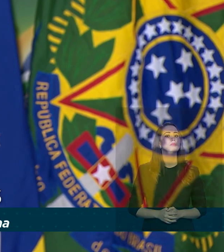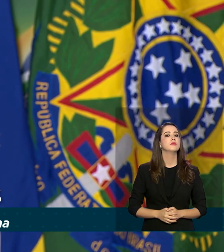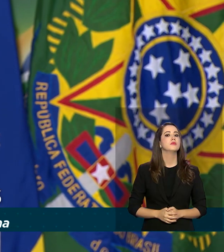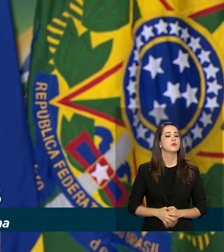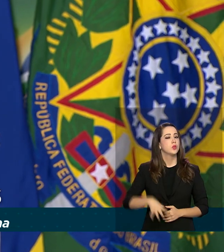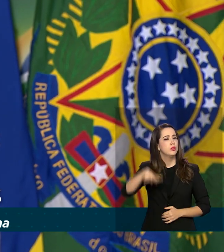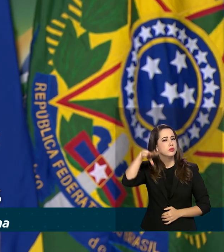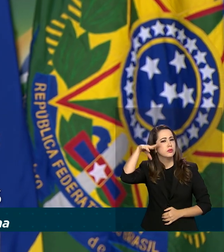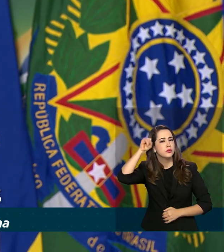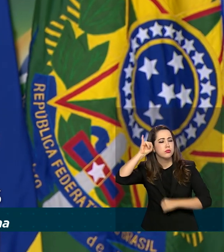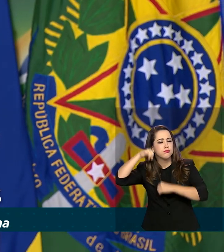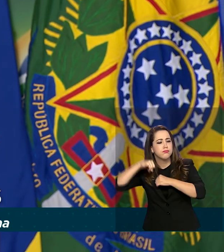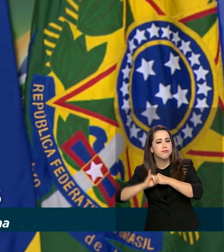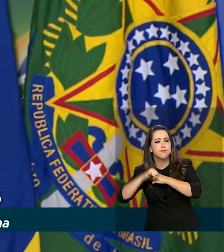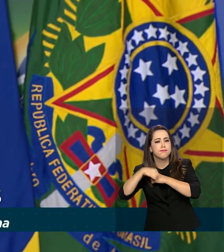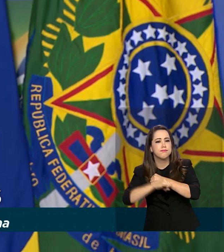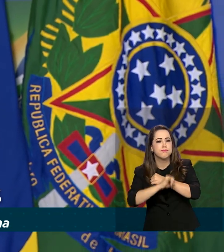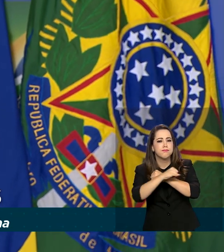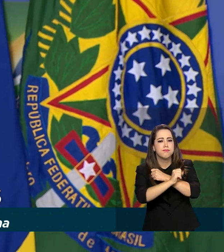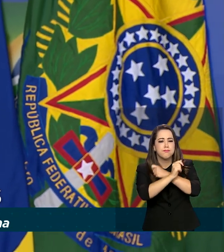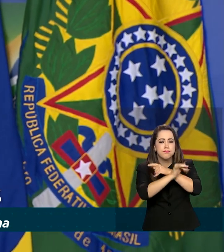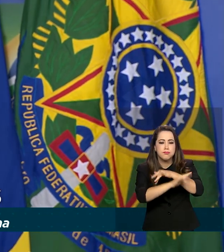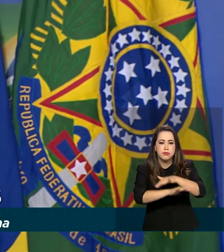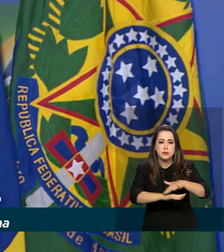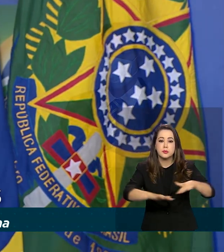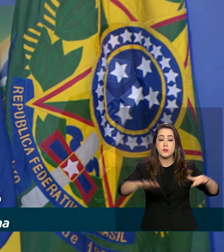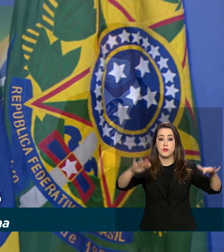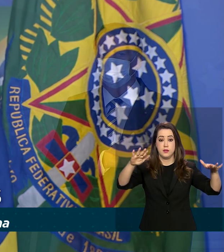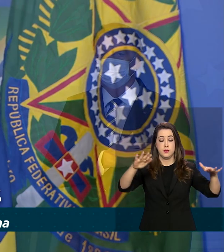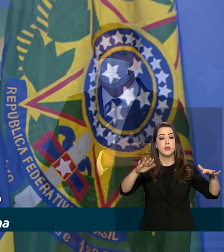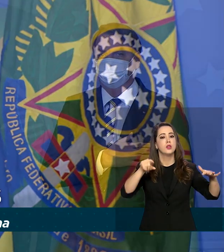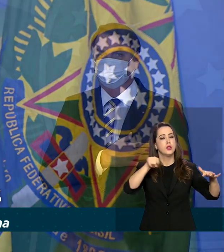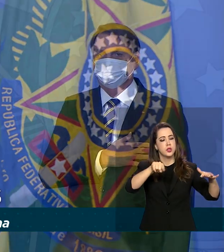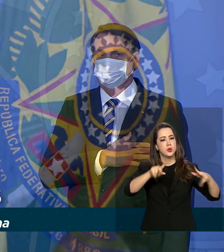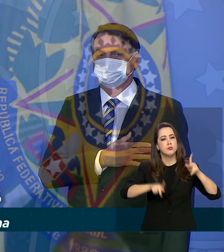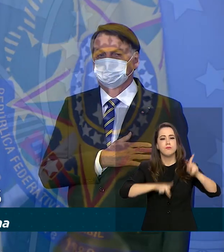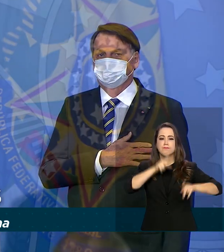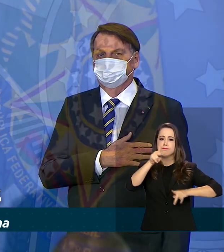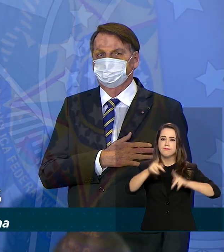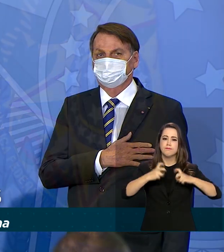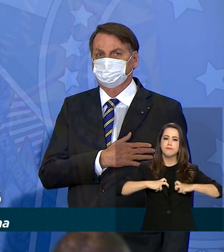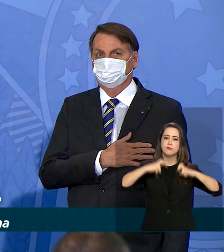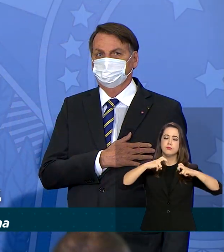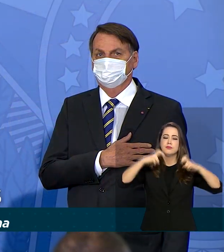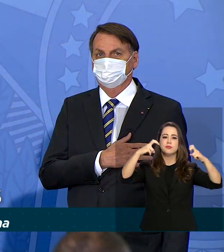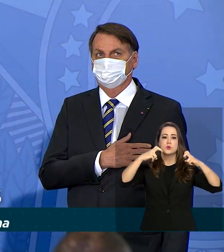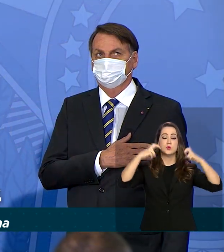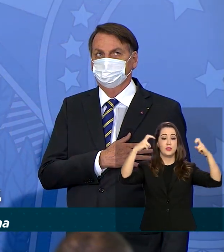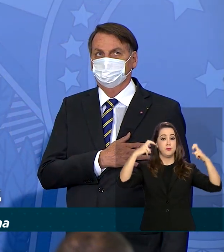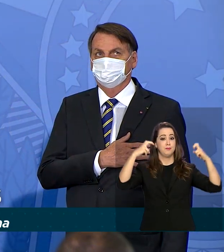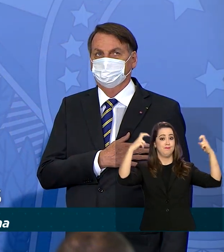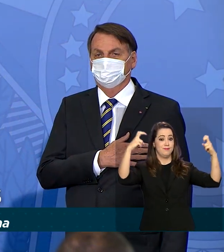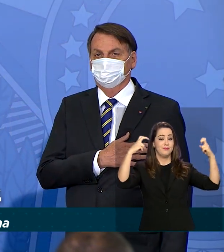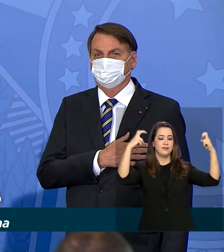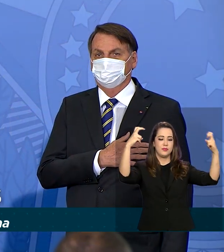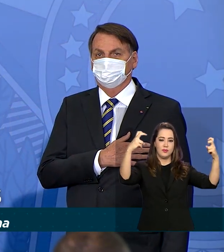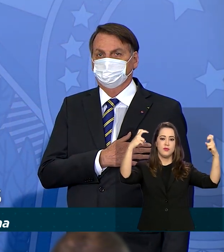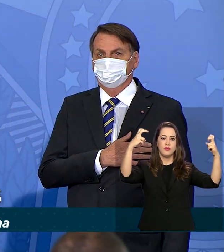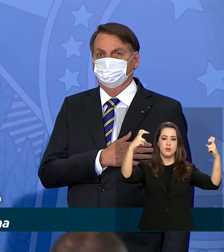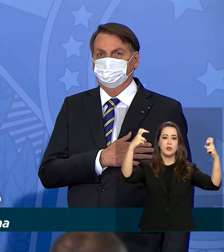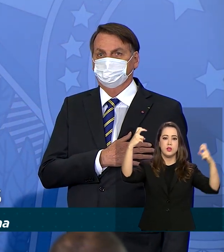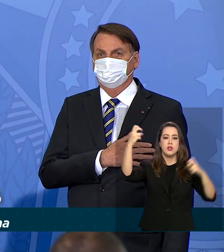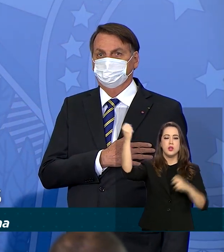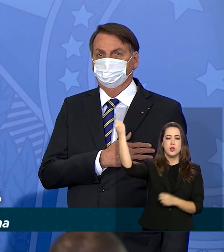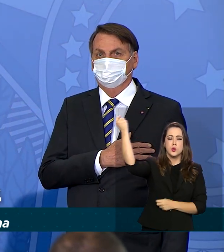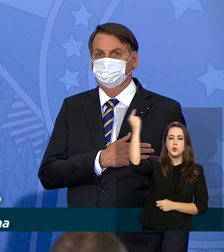O Filho do Ipiranga, as margens plásticas, de um povo heróico, grado, rei, tumbante,